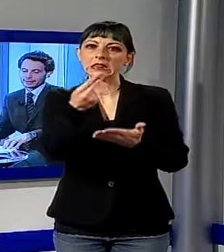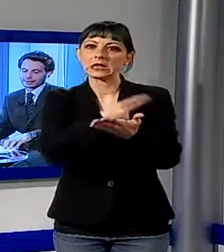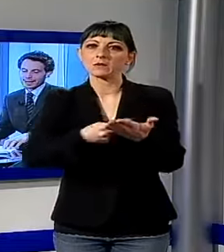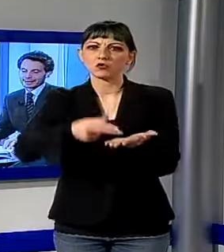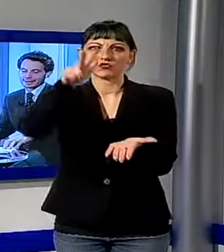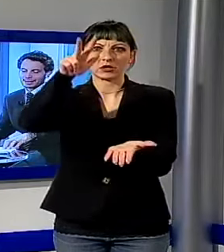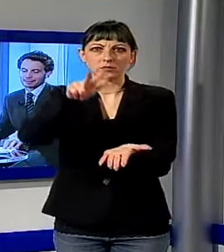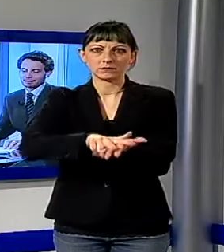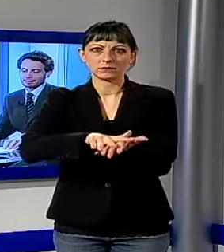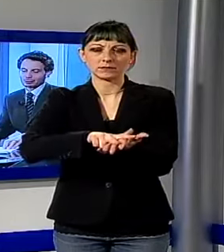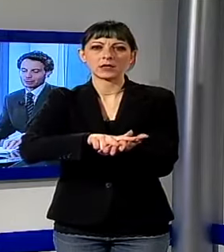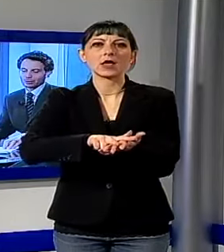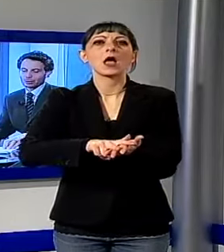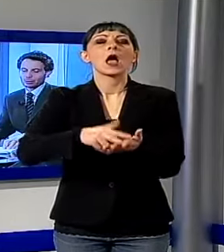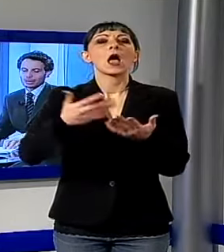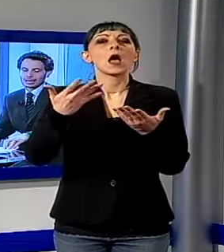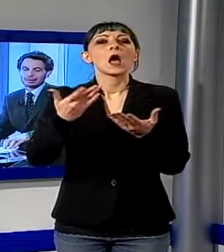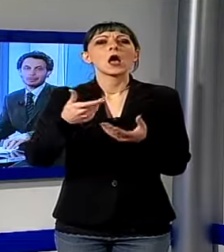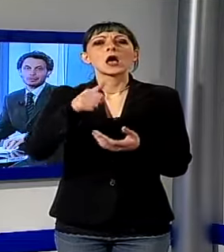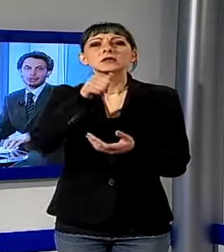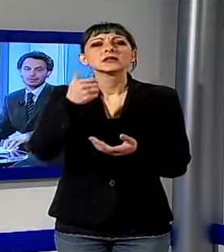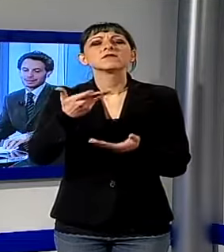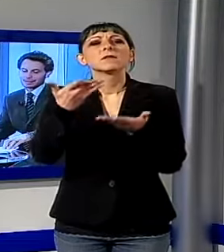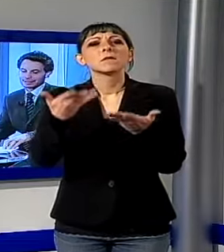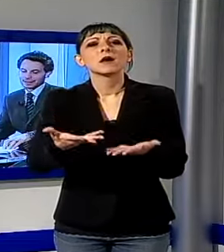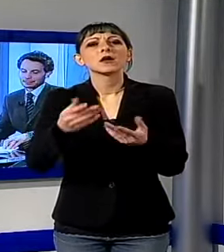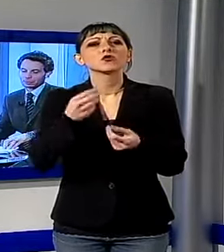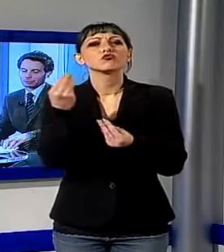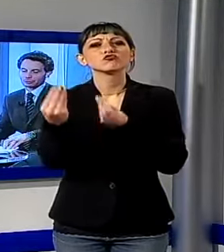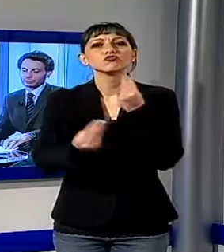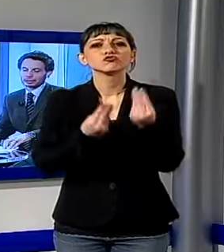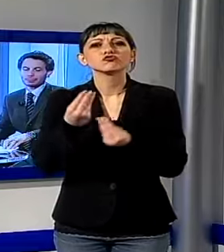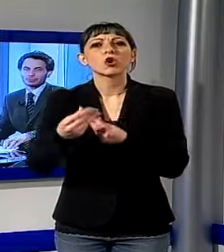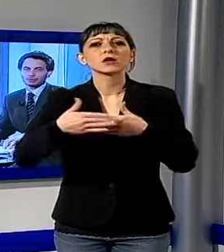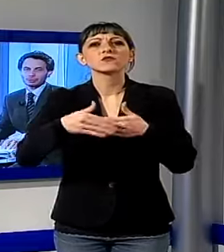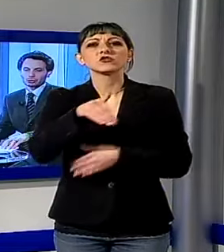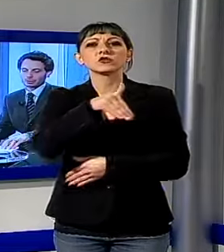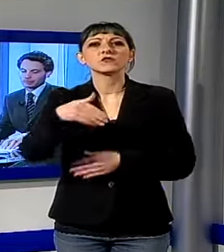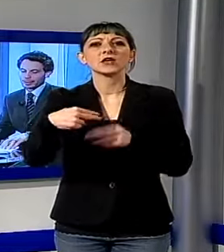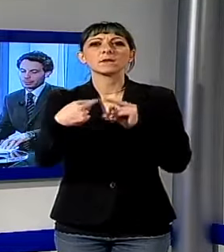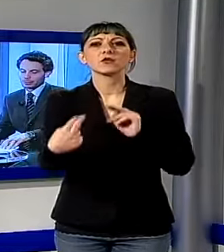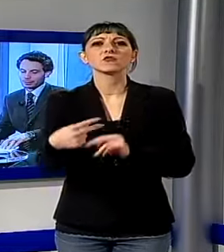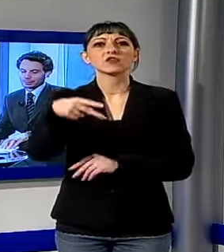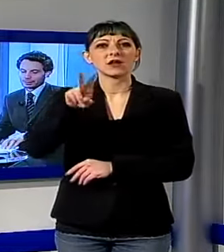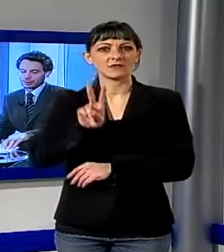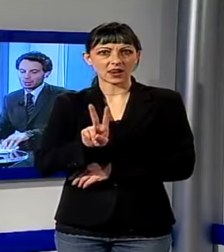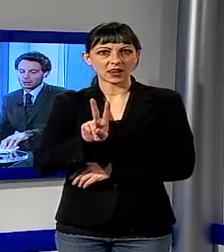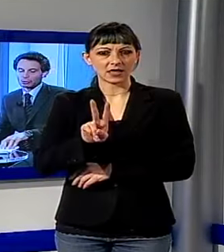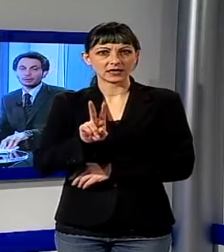nell'area dell'ex pretura lungo la via provinciale Vallecchia costo del progetto 100.000 euro il nuovo parco giochi